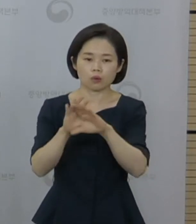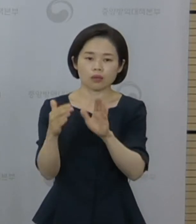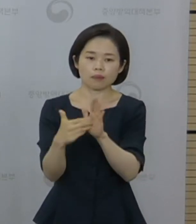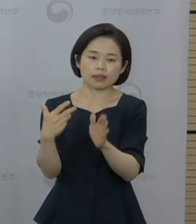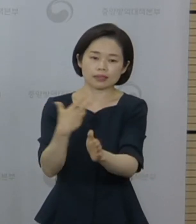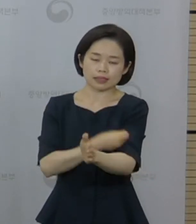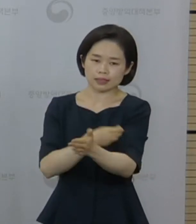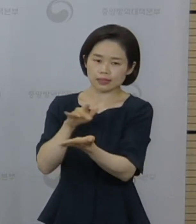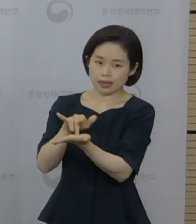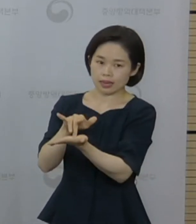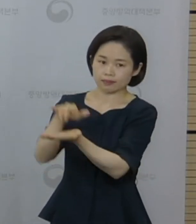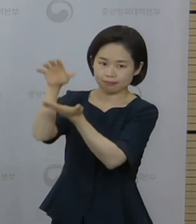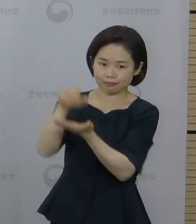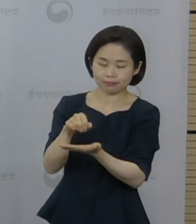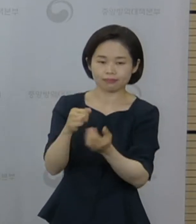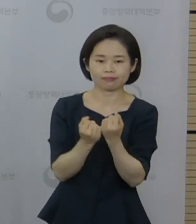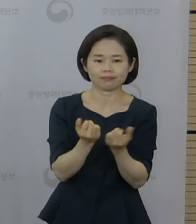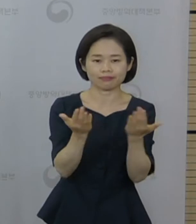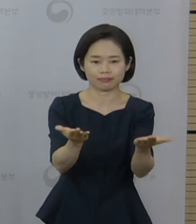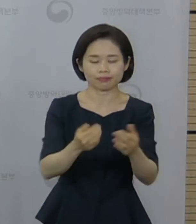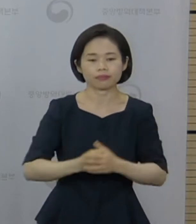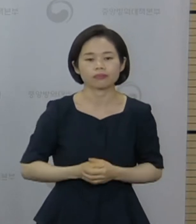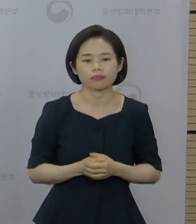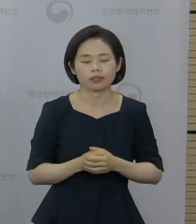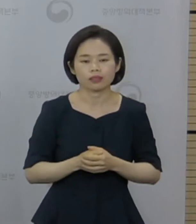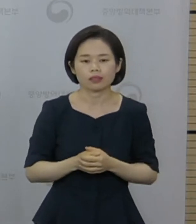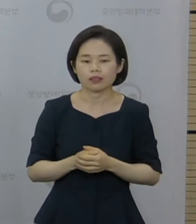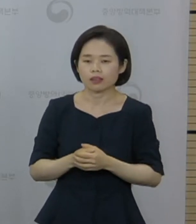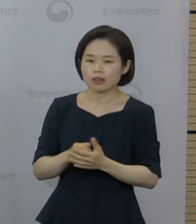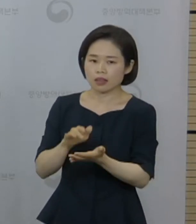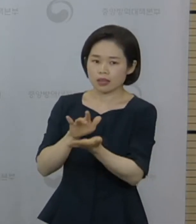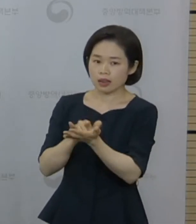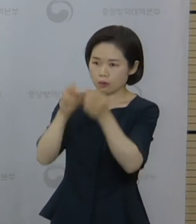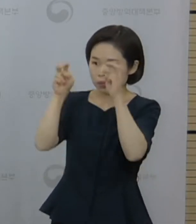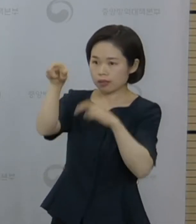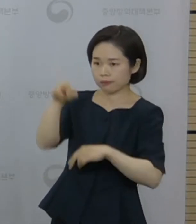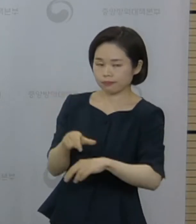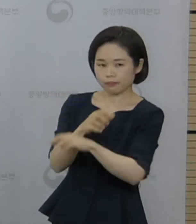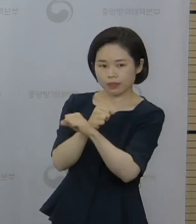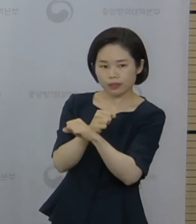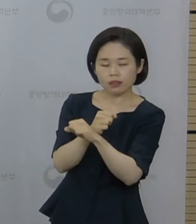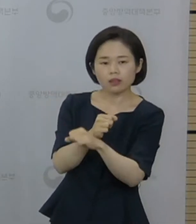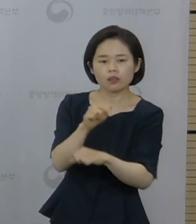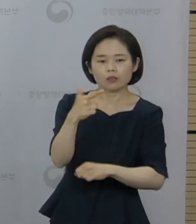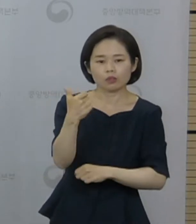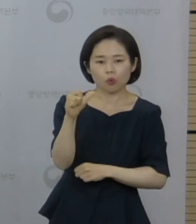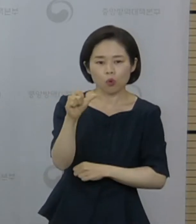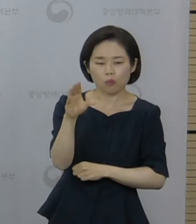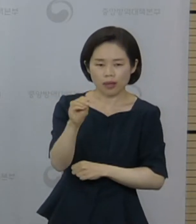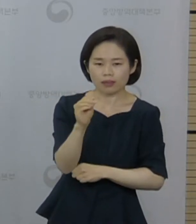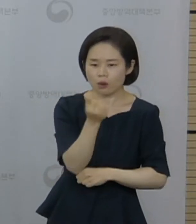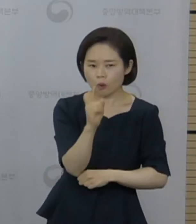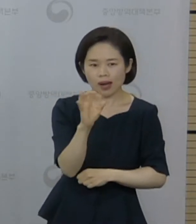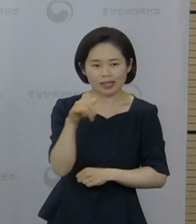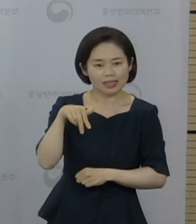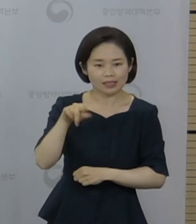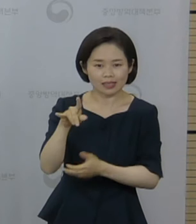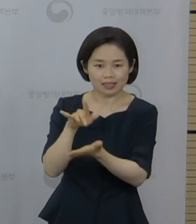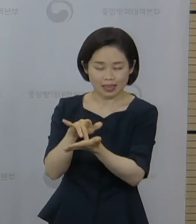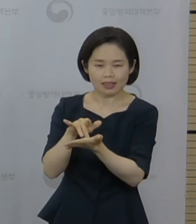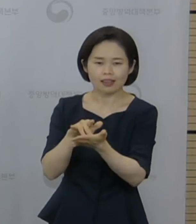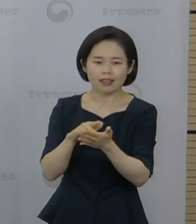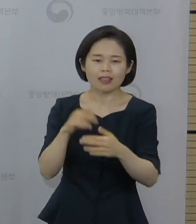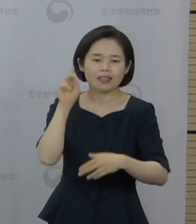말씀드리겠습니다. 개별 계약된 화이자 백신 65만 회분이 내일 6월 30일